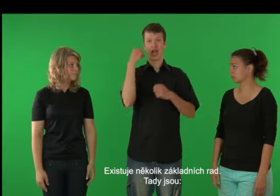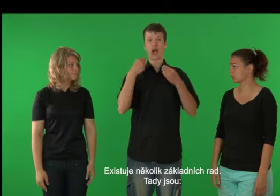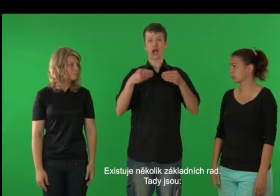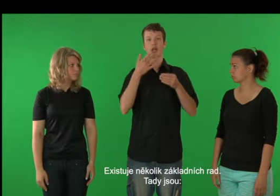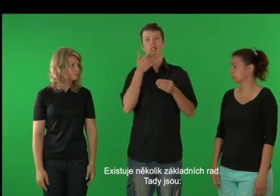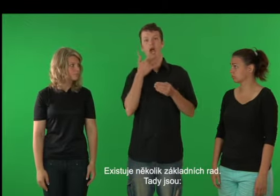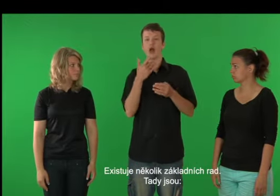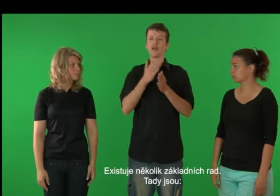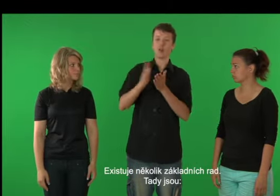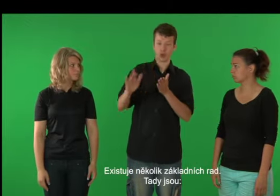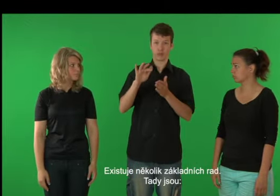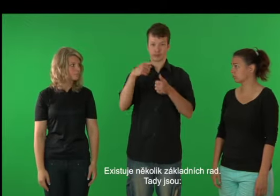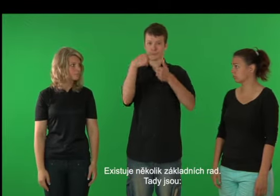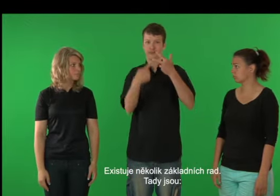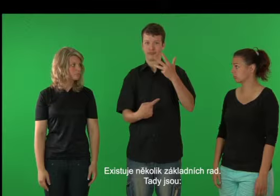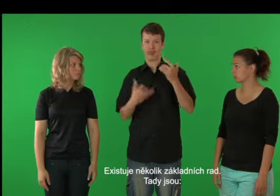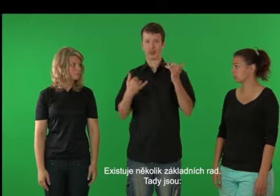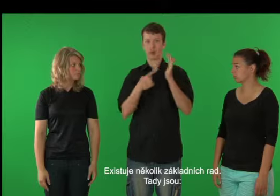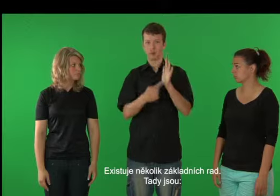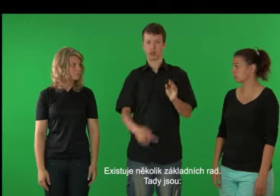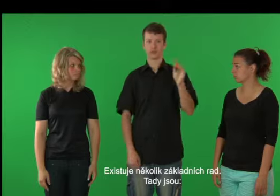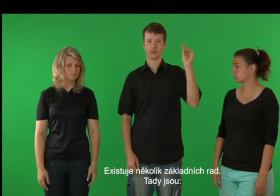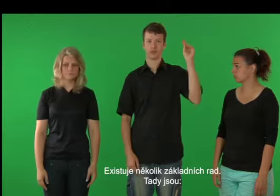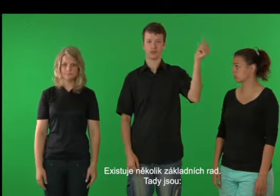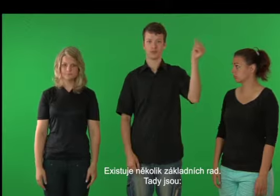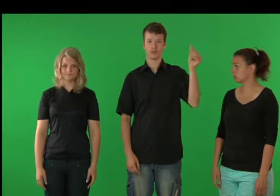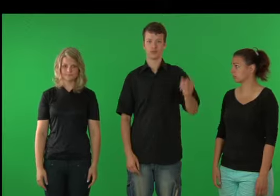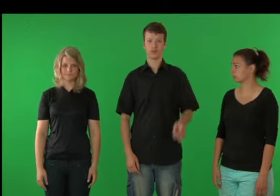Existuje několik zásad ní hrad. Tady jsou základní hrad.